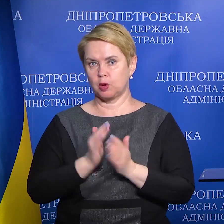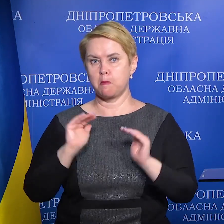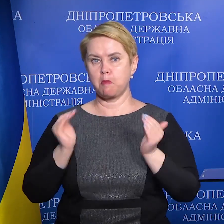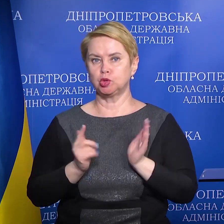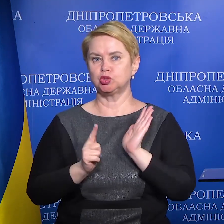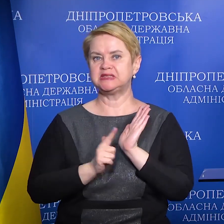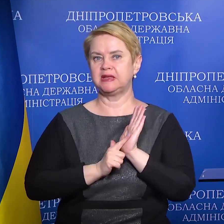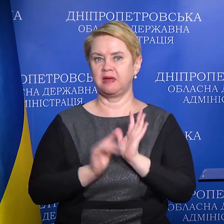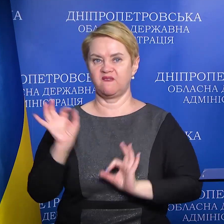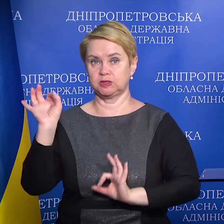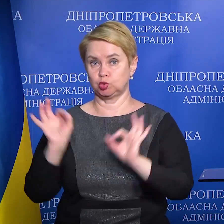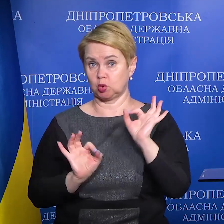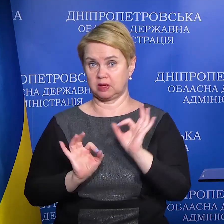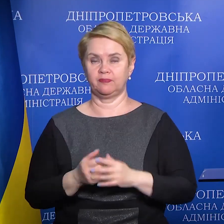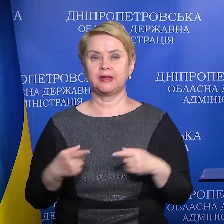7%.